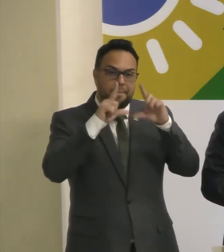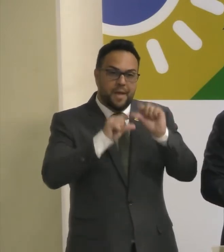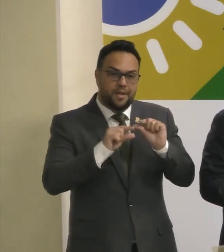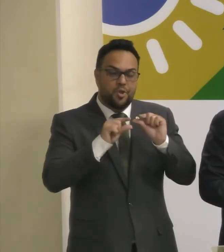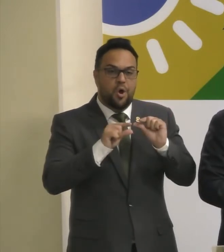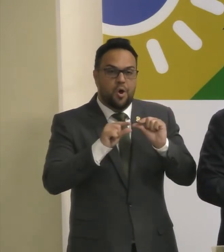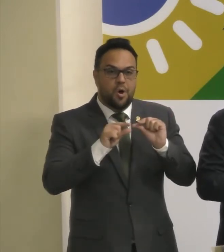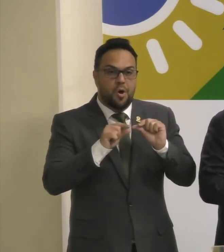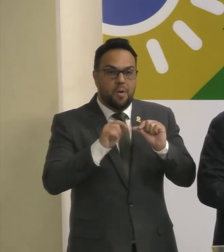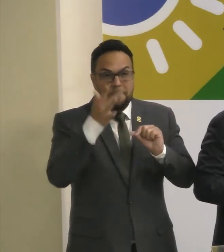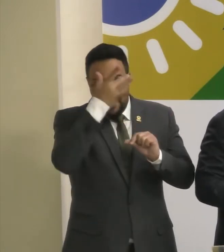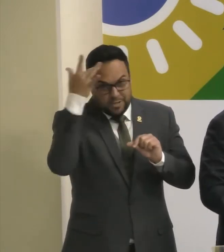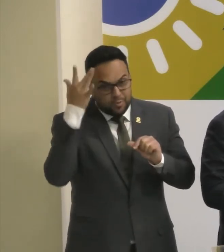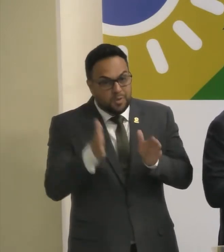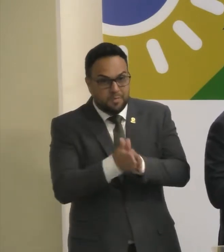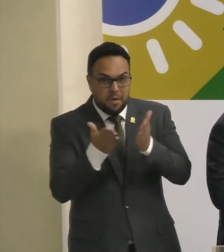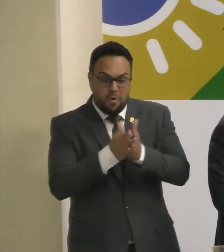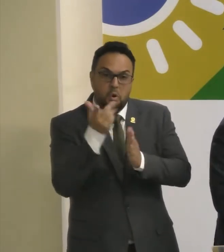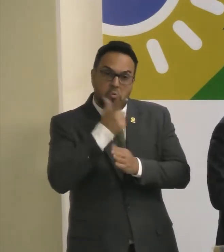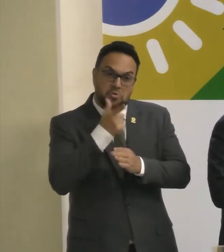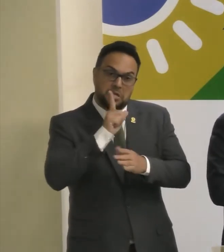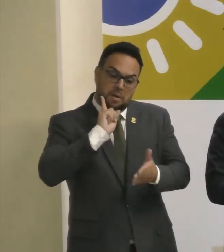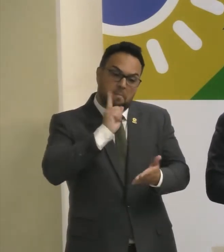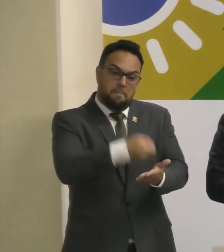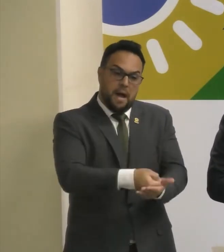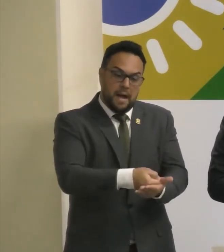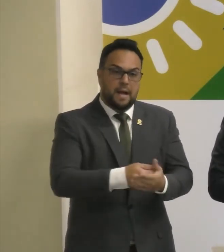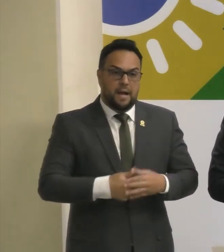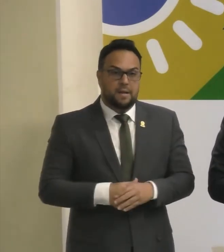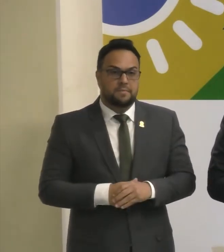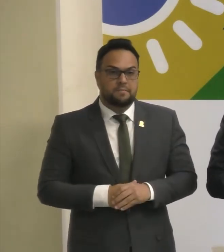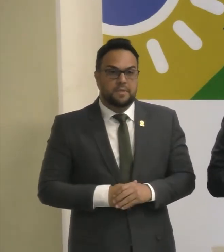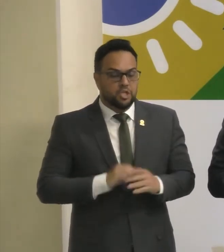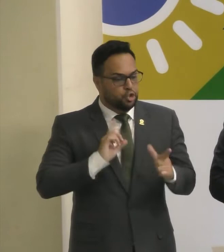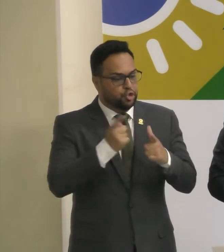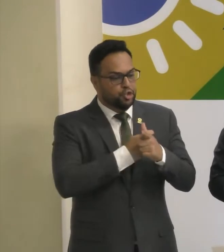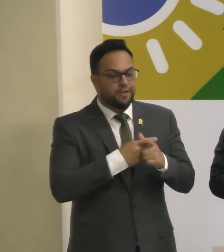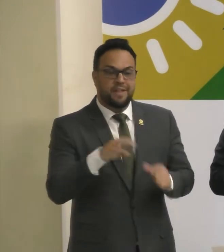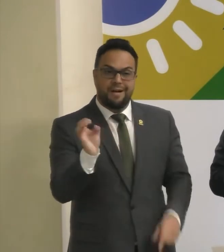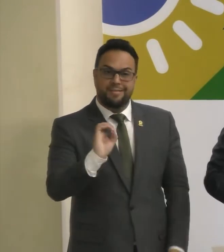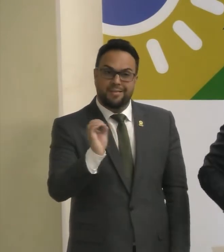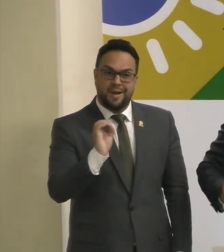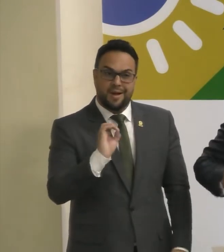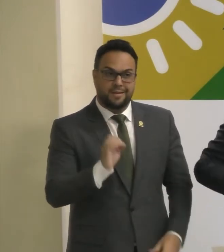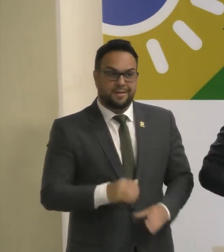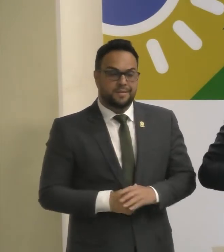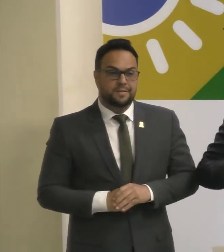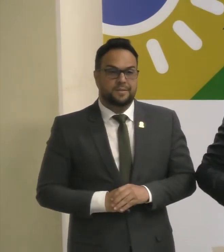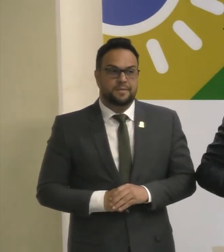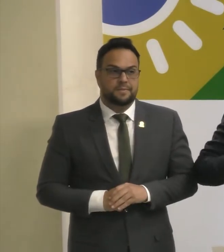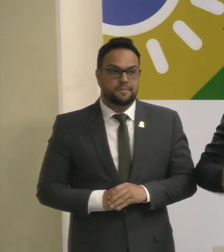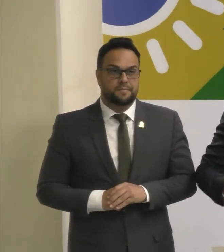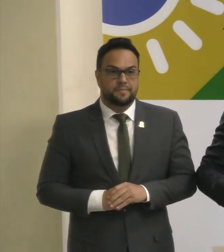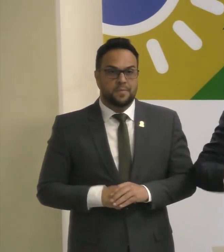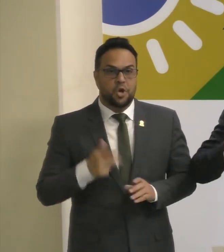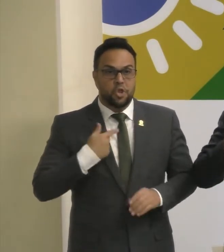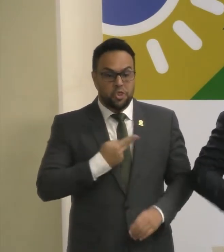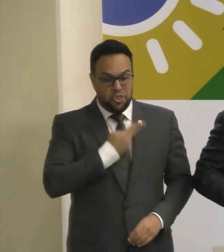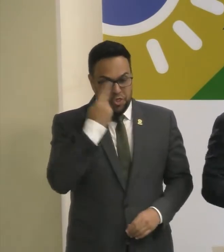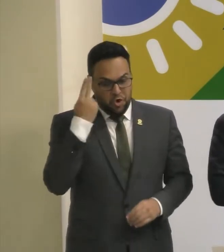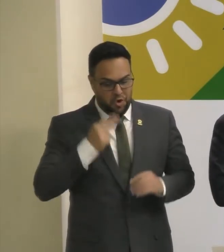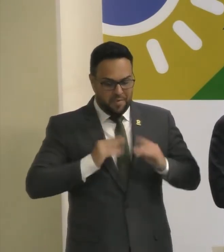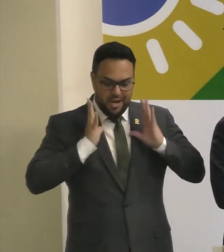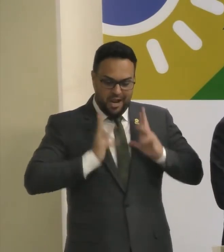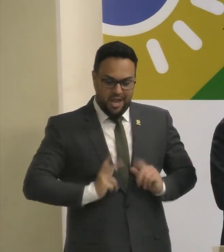o seu pagamento, se mantém um consumidor adimplente, em seu nome, que tenha o seu nome limpo. Isso é